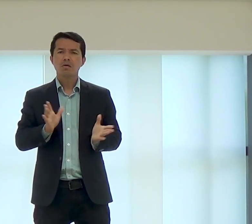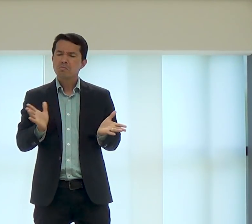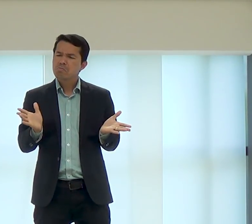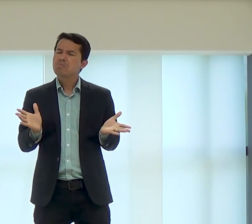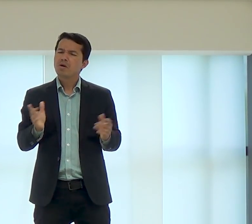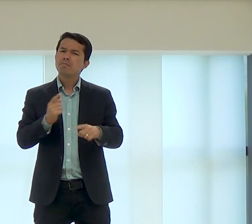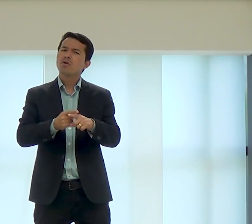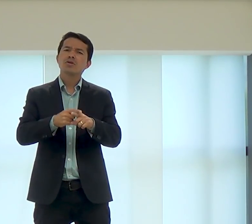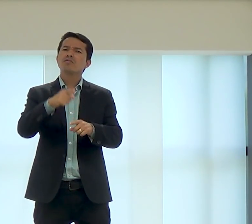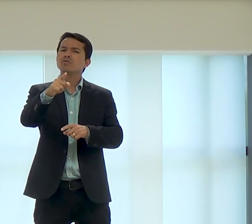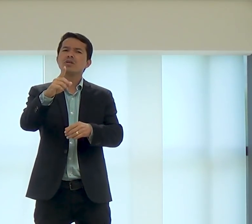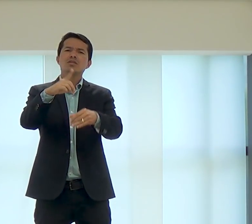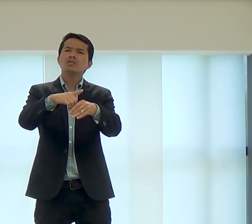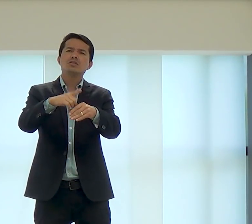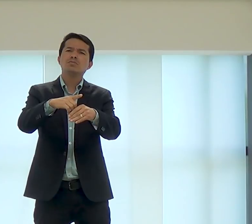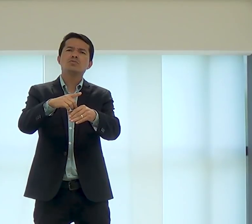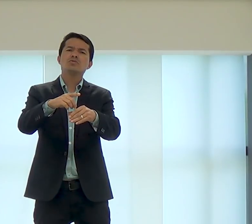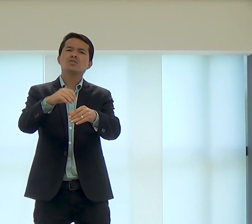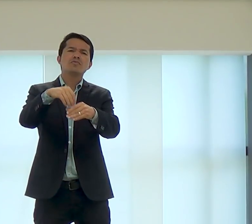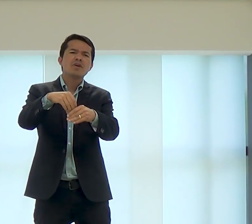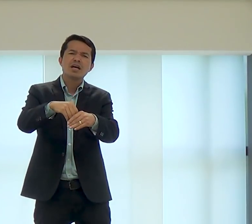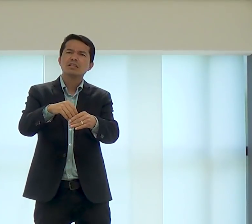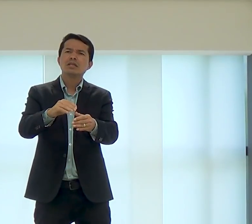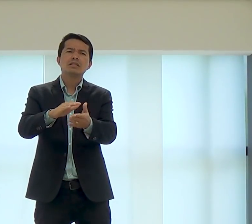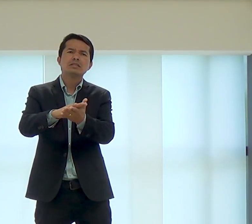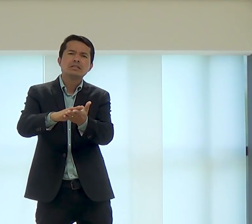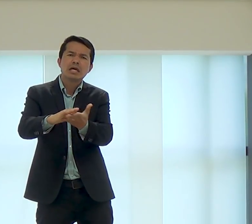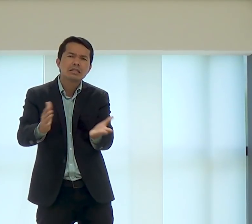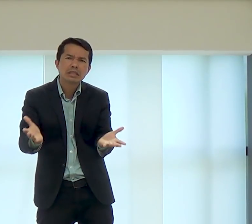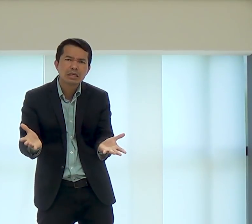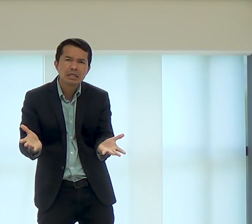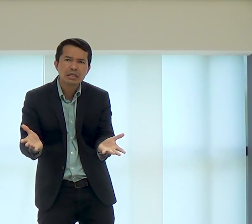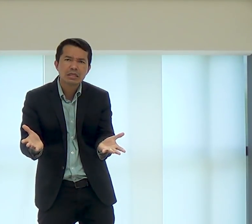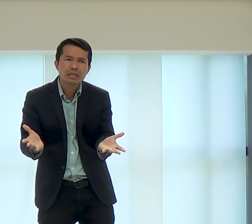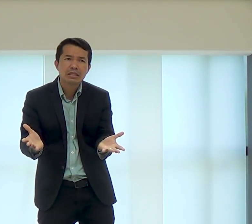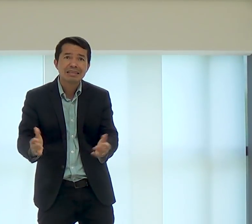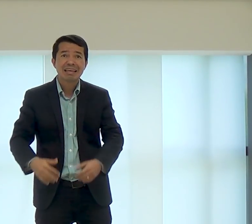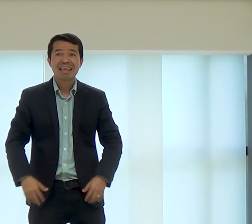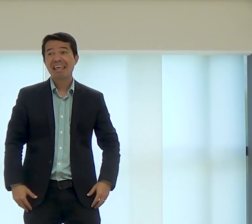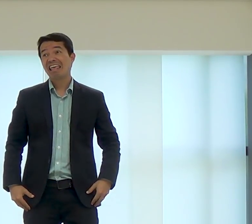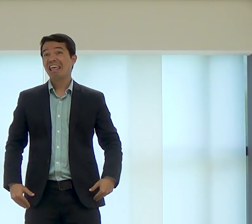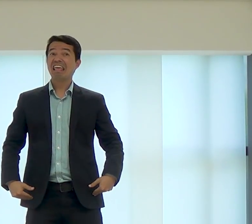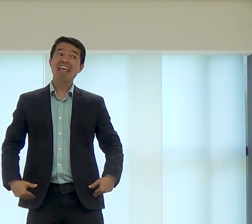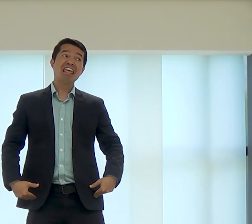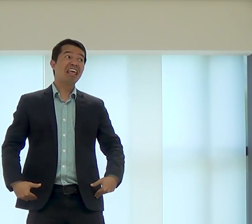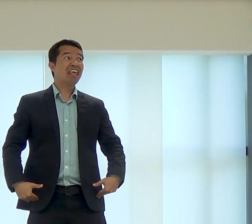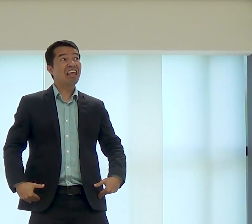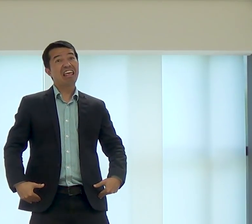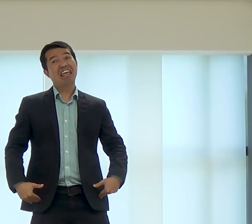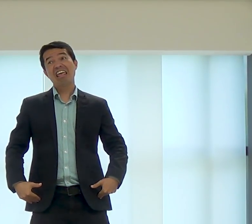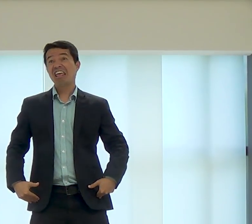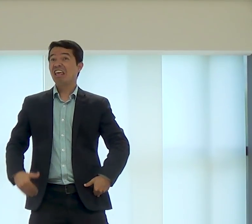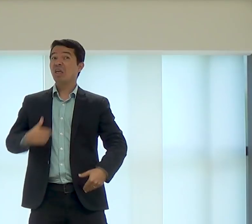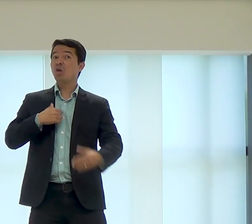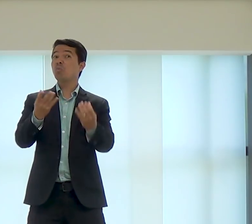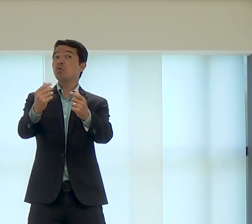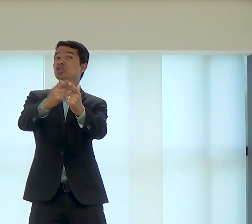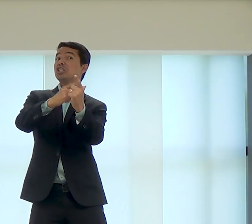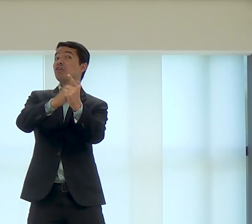Deus que me dá tudo, mas por que você então não dizima, não oferta, com gratidão a